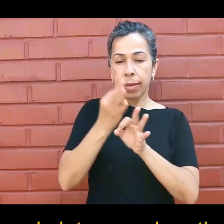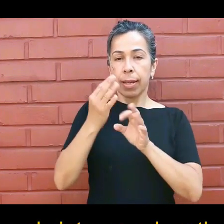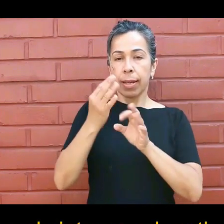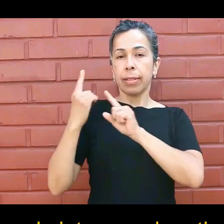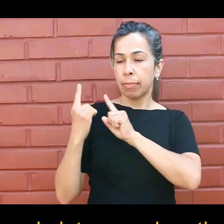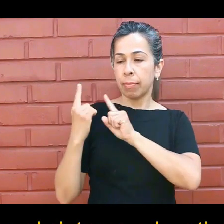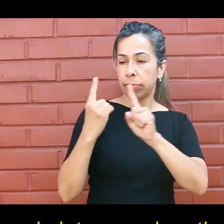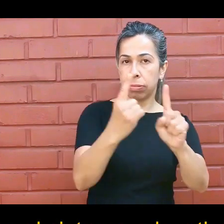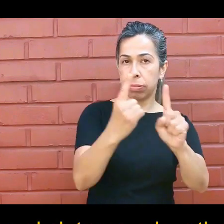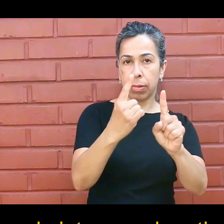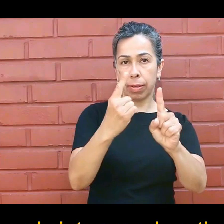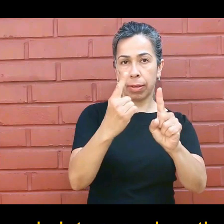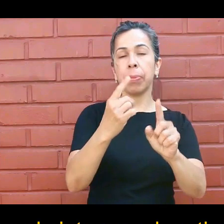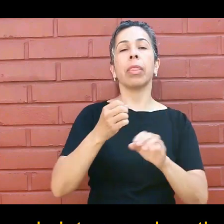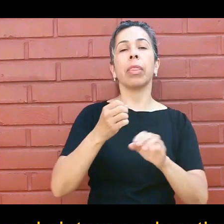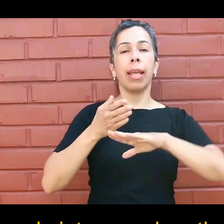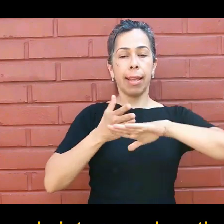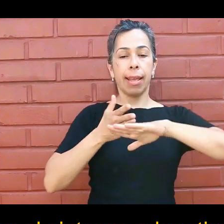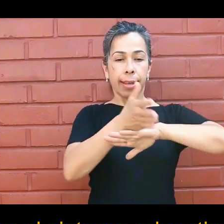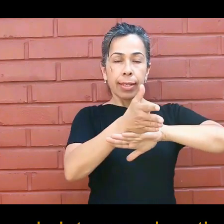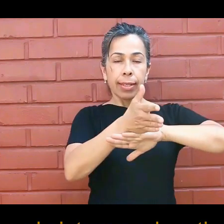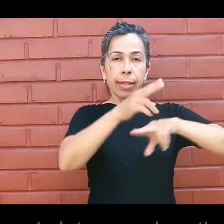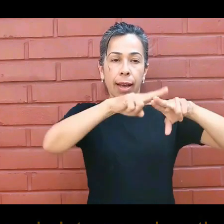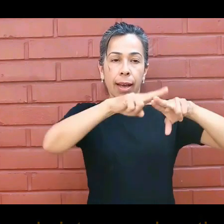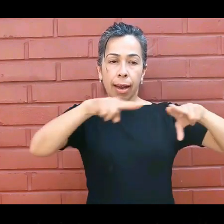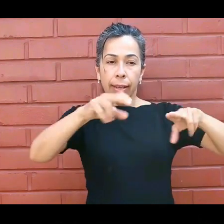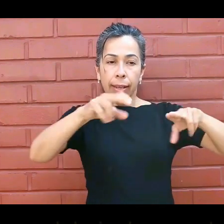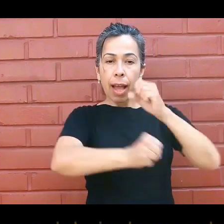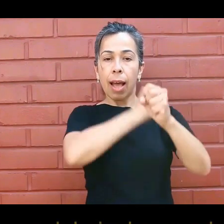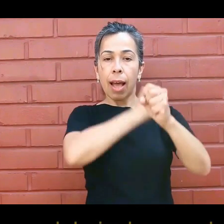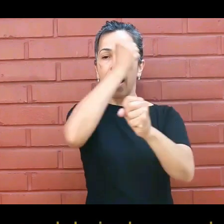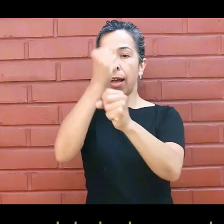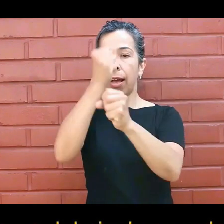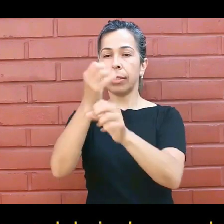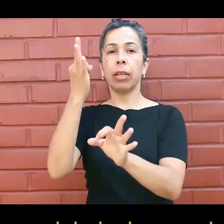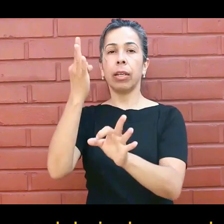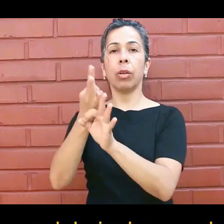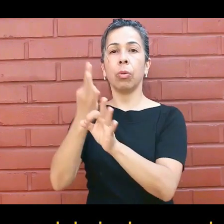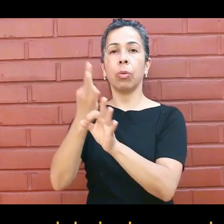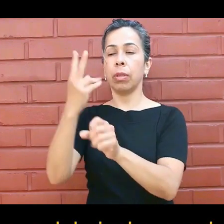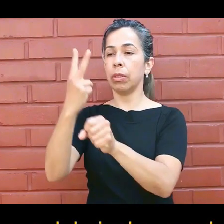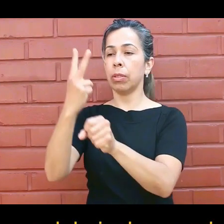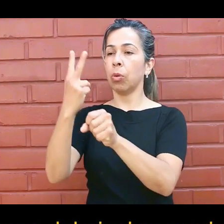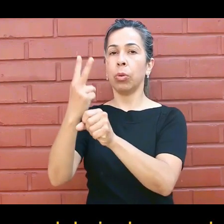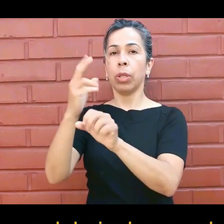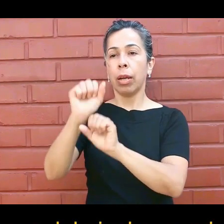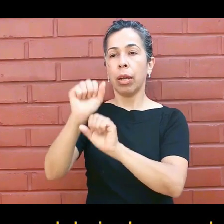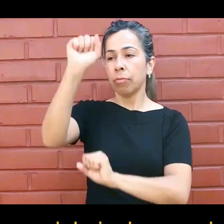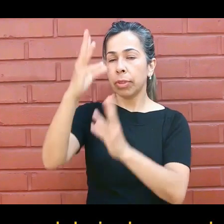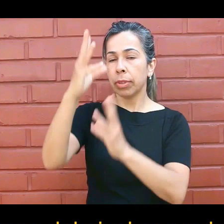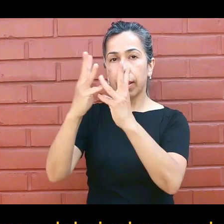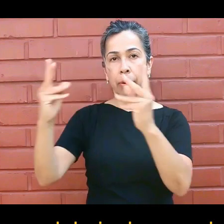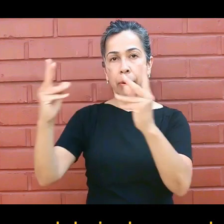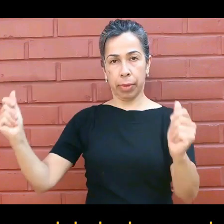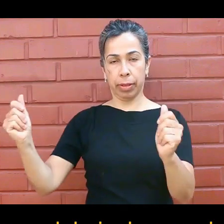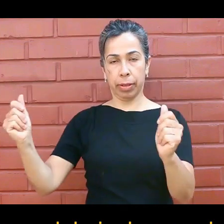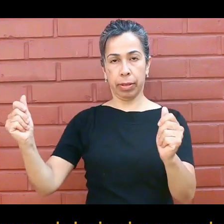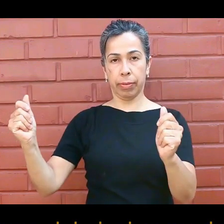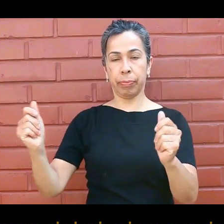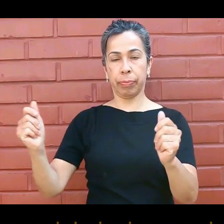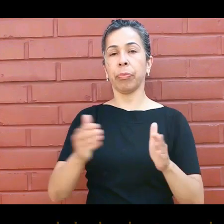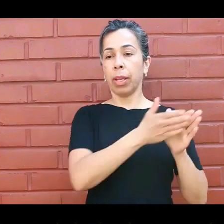desde que ingresa al sistema educativo en el nivel inicial hasta que egresa del nivel